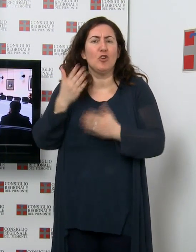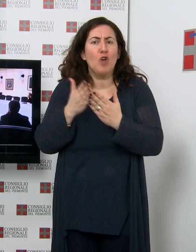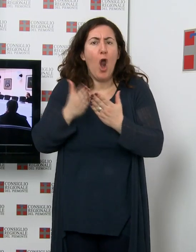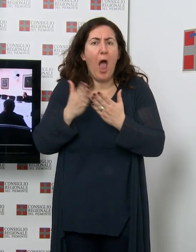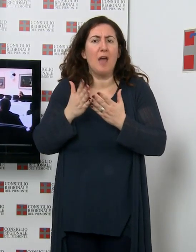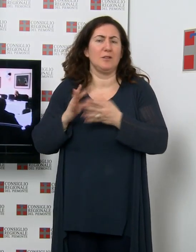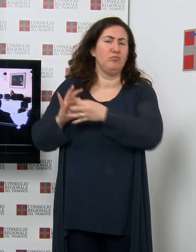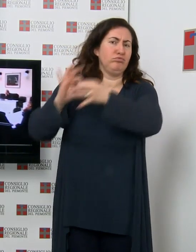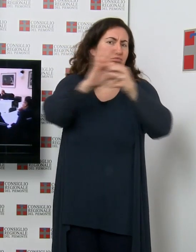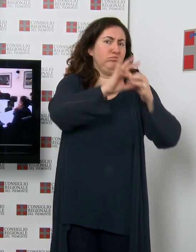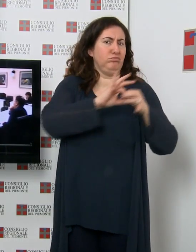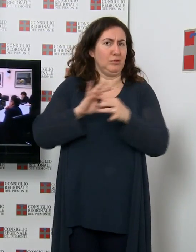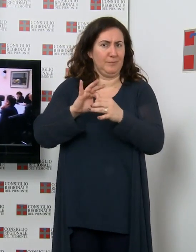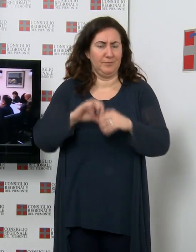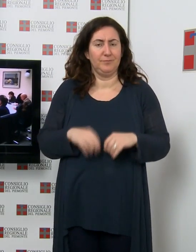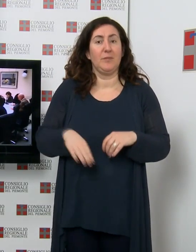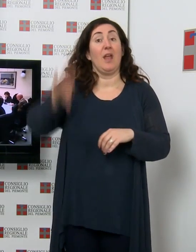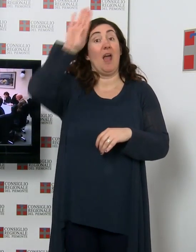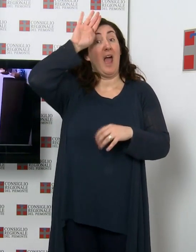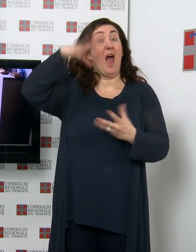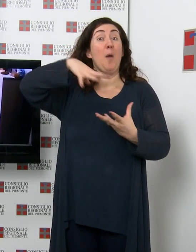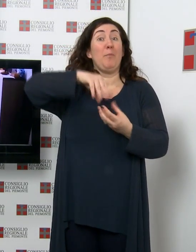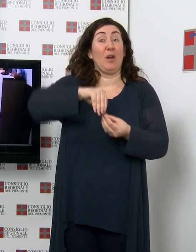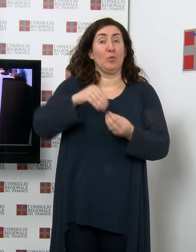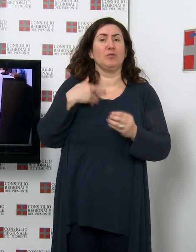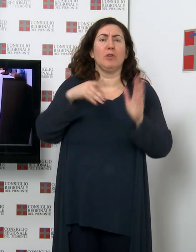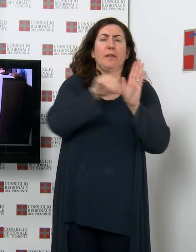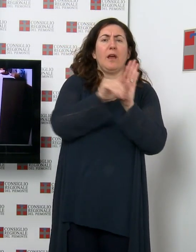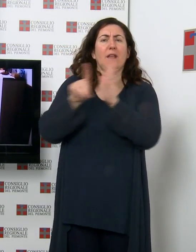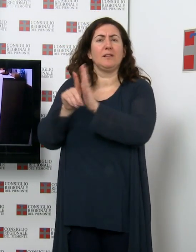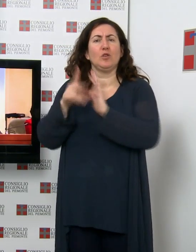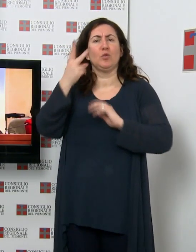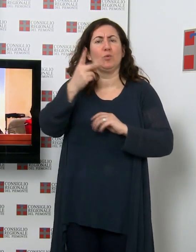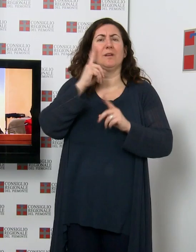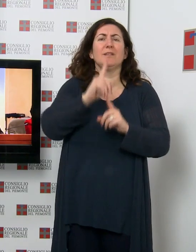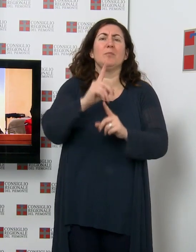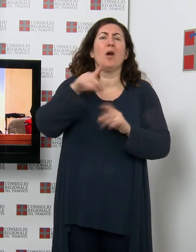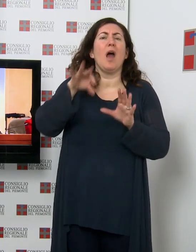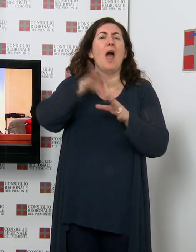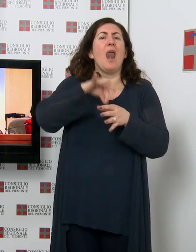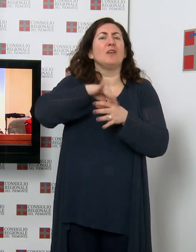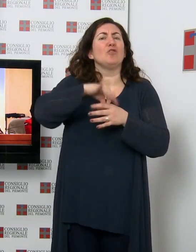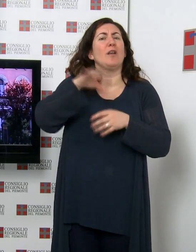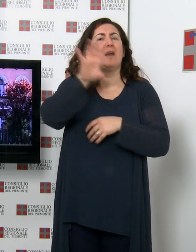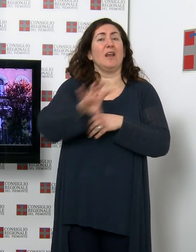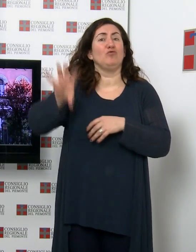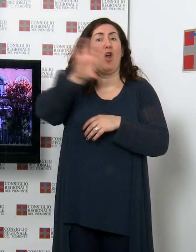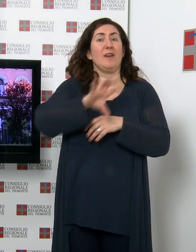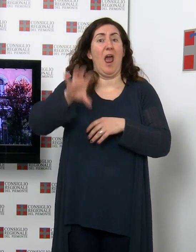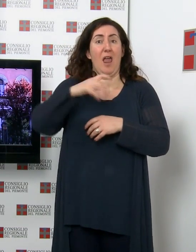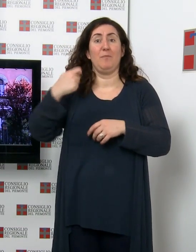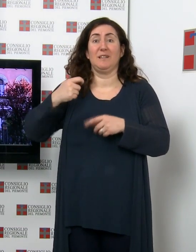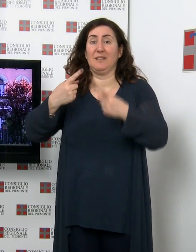I capigruppo hanno esaminato i due decreti che indicano e regolano le elezioni regionali, emanati dal Presidente della Giunta in